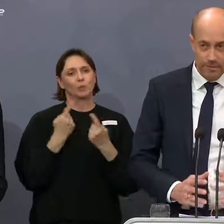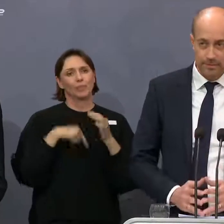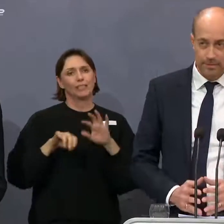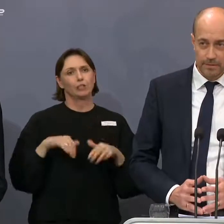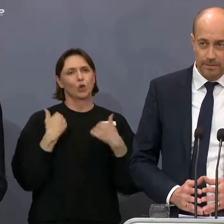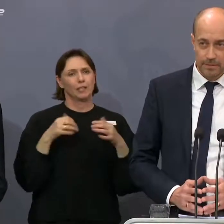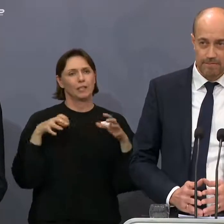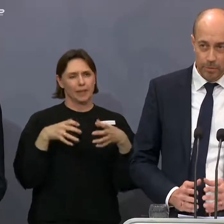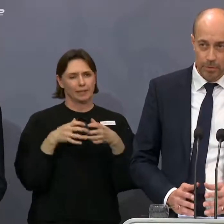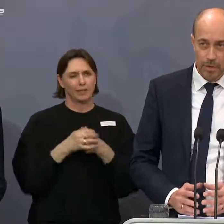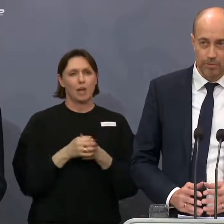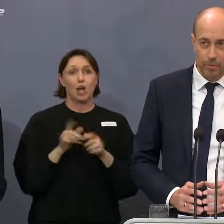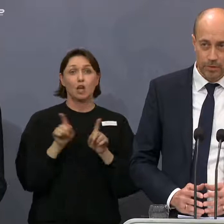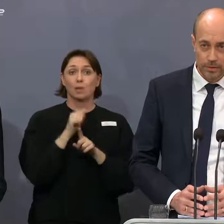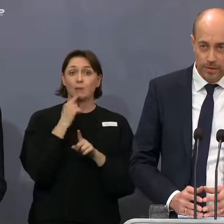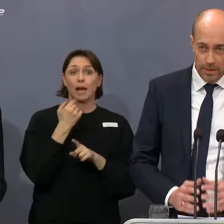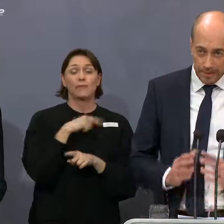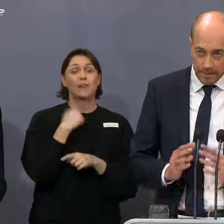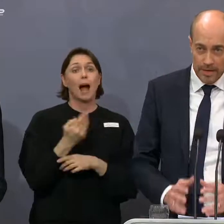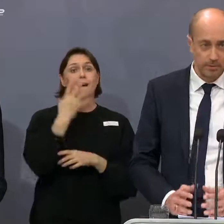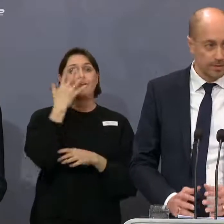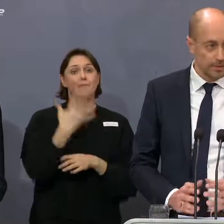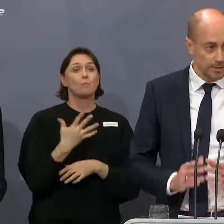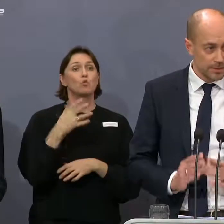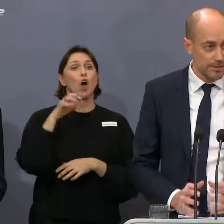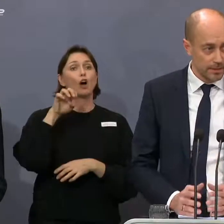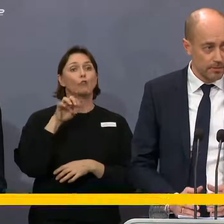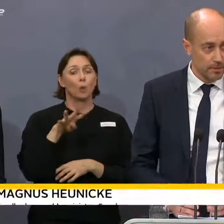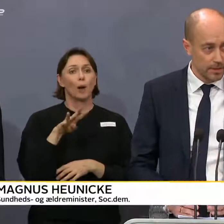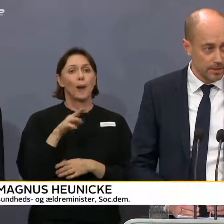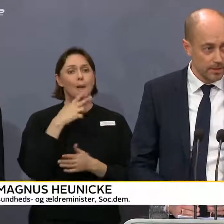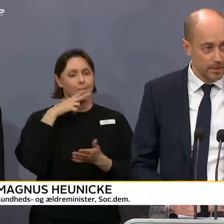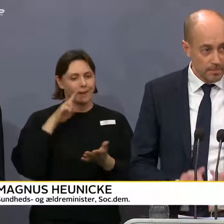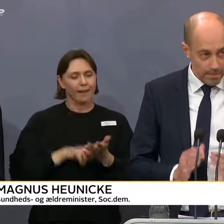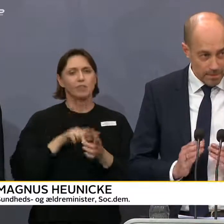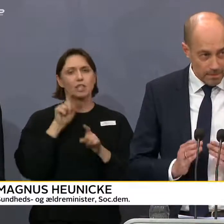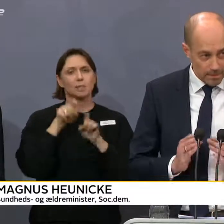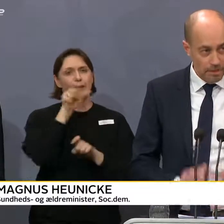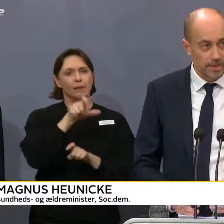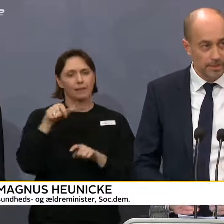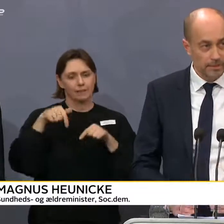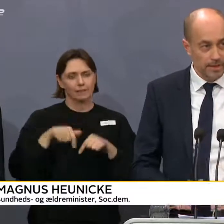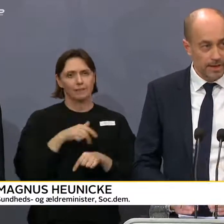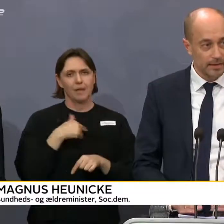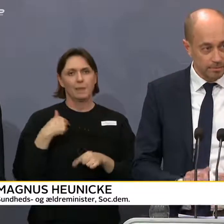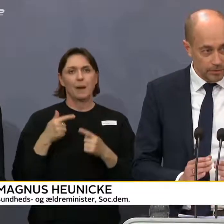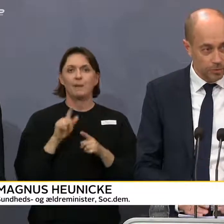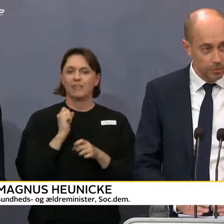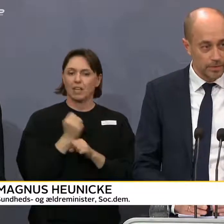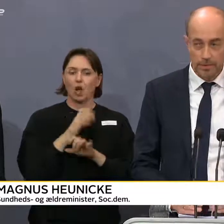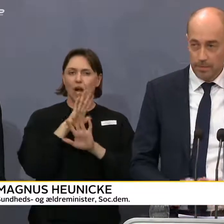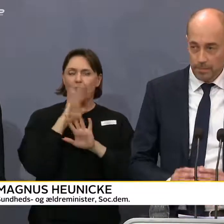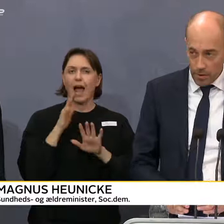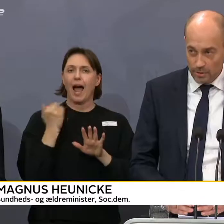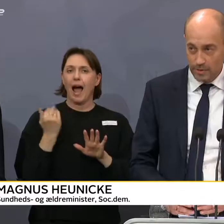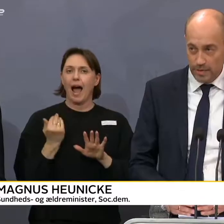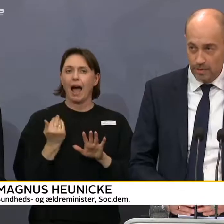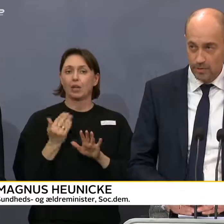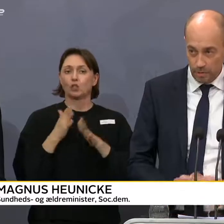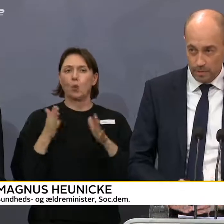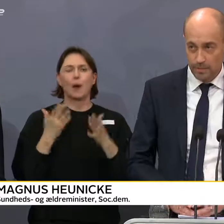Vi har som sagt 514 bekræftede smittede nu her. Men man skal gøre sig klart, at der er et betydeligt